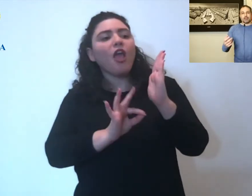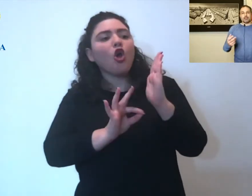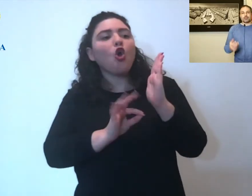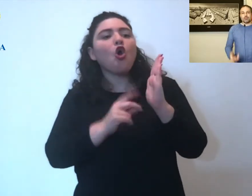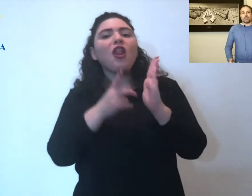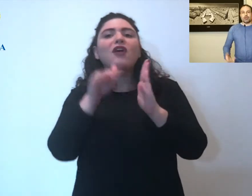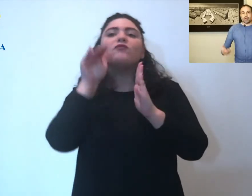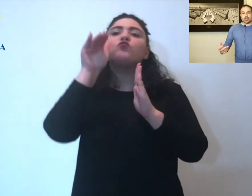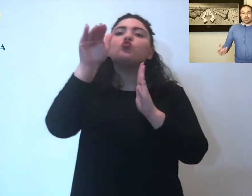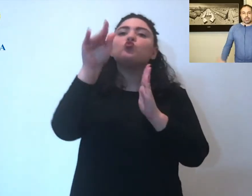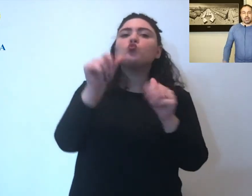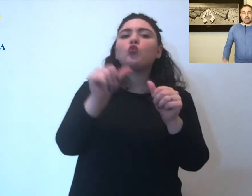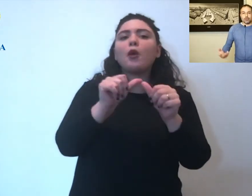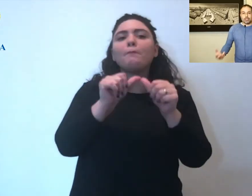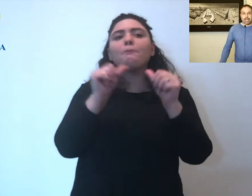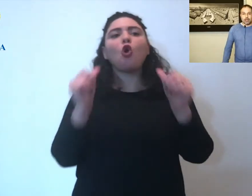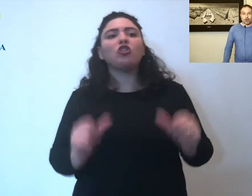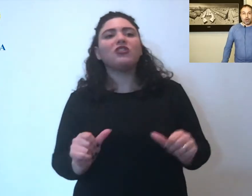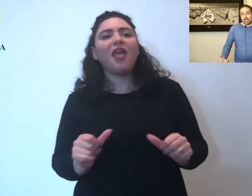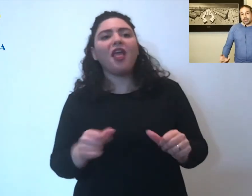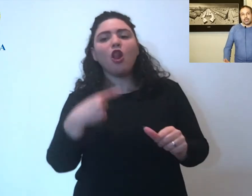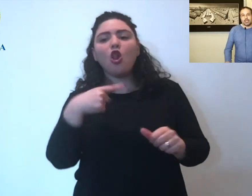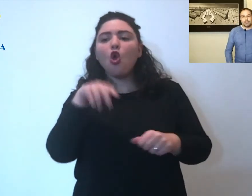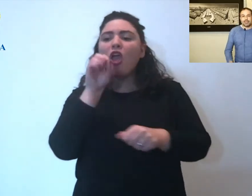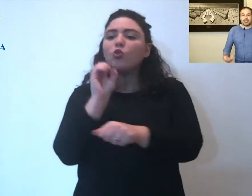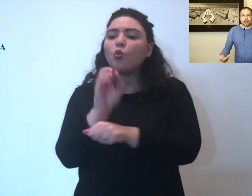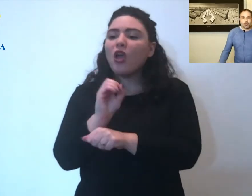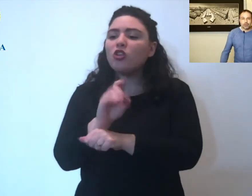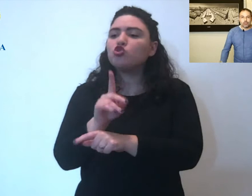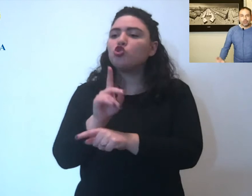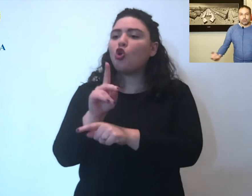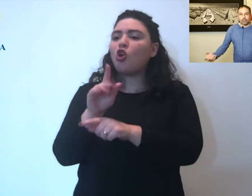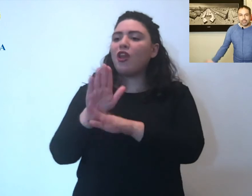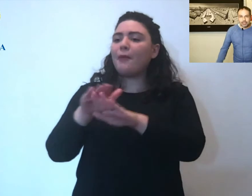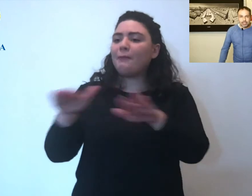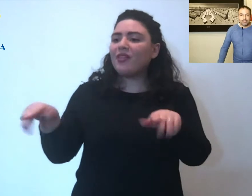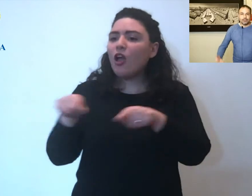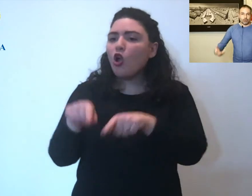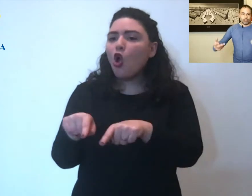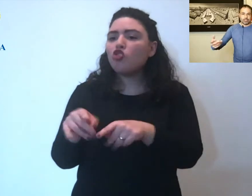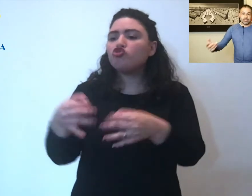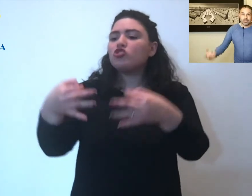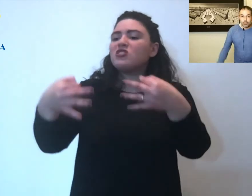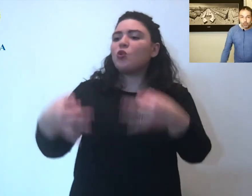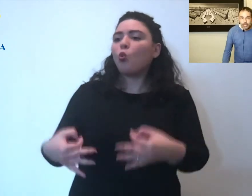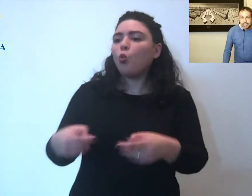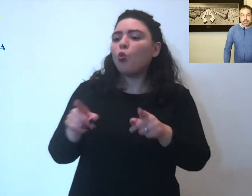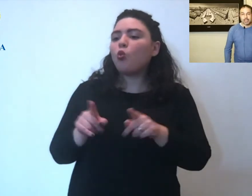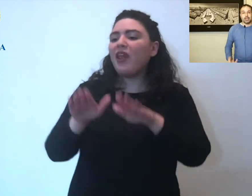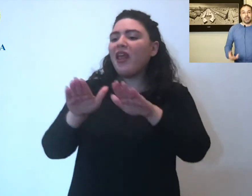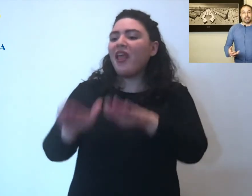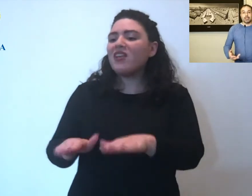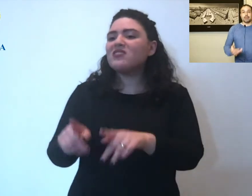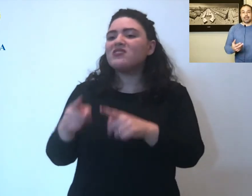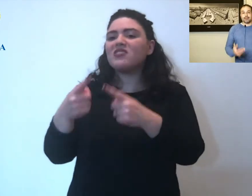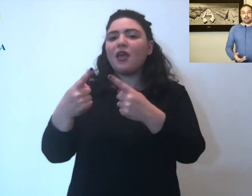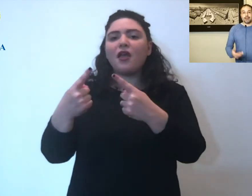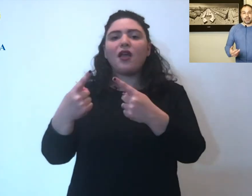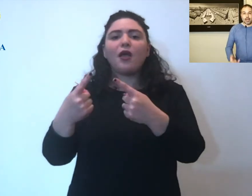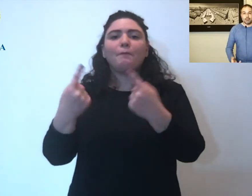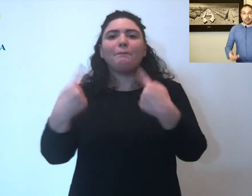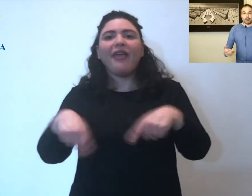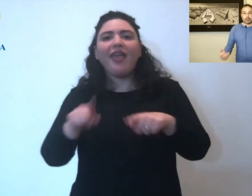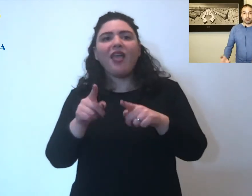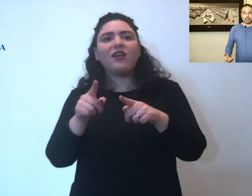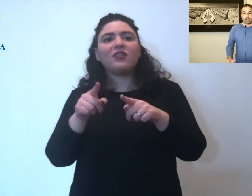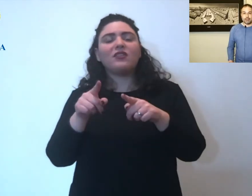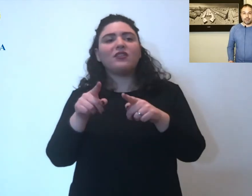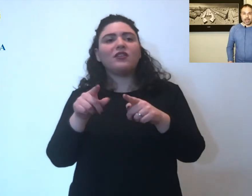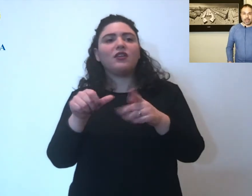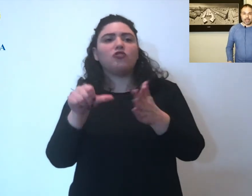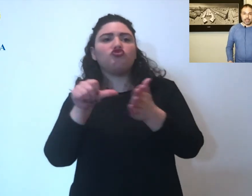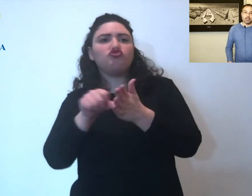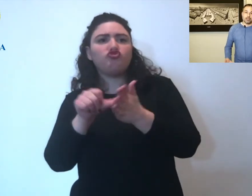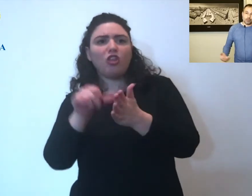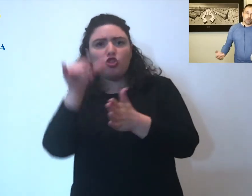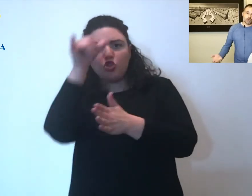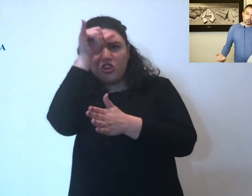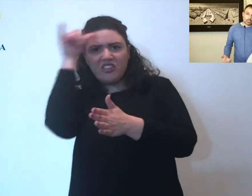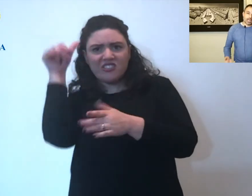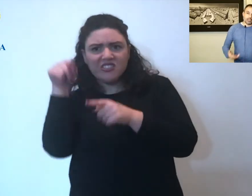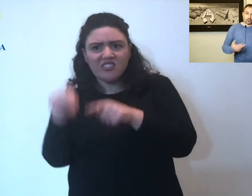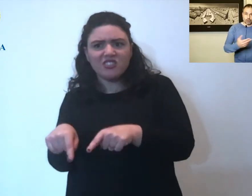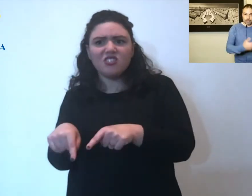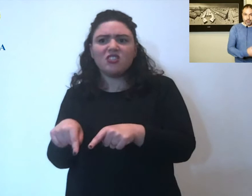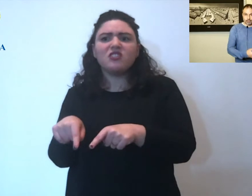su quello che sarà il modello anche pedagogico, educativo e di sicurezza da mettere in campo per poter fare